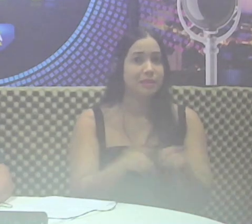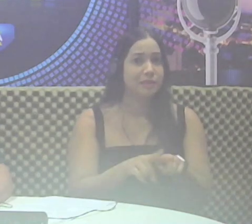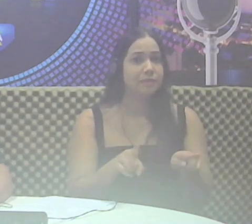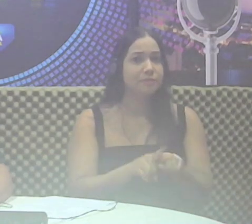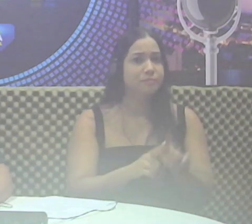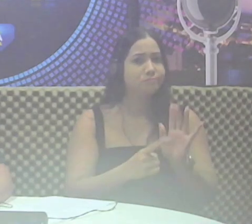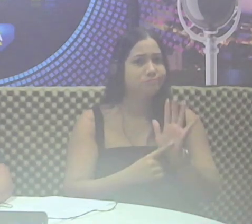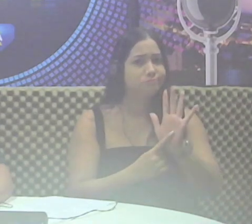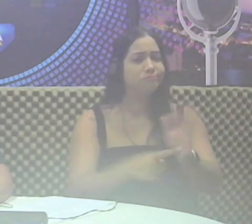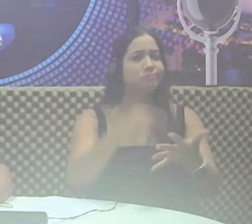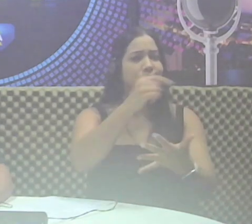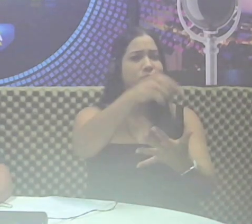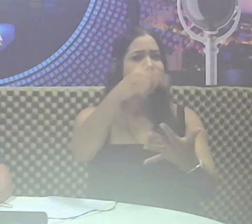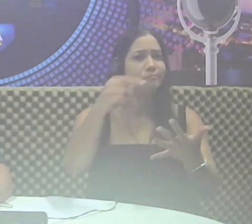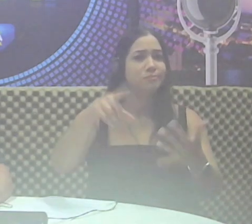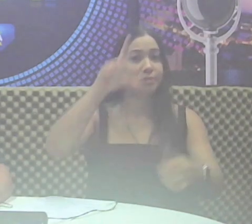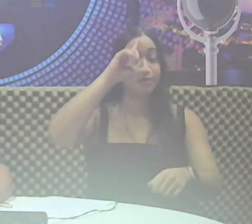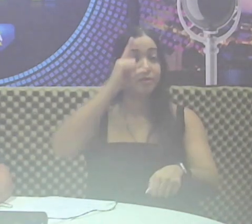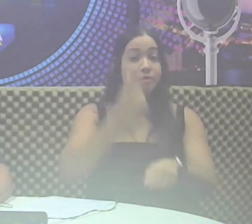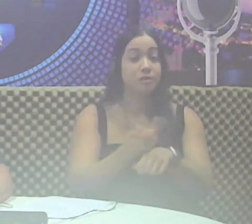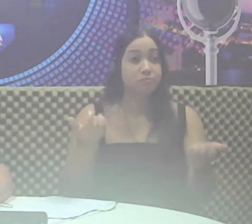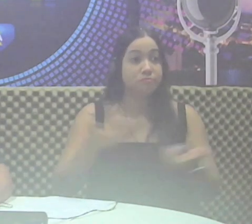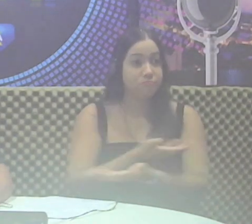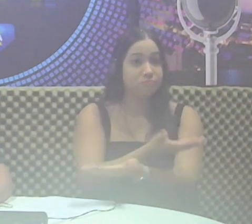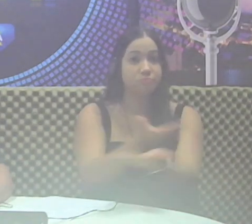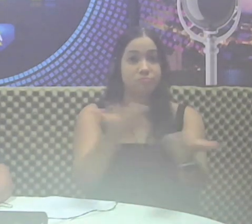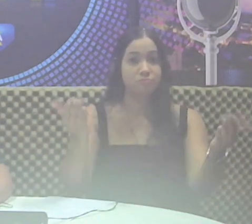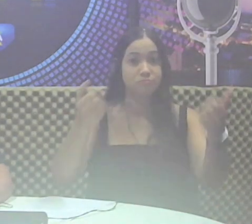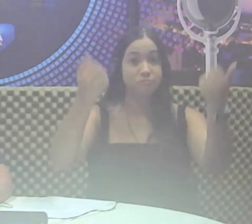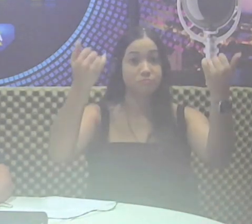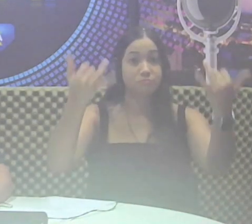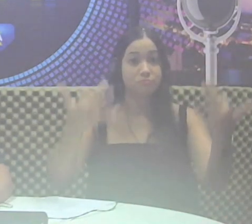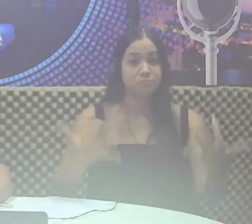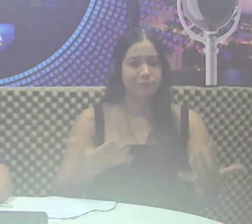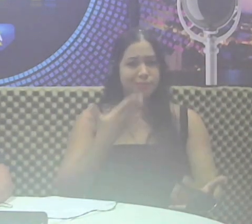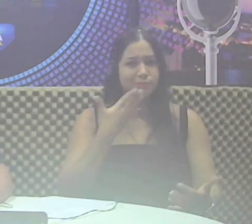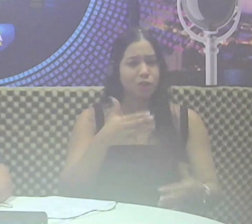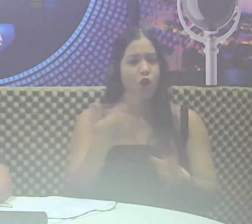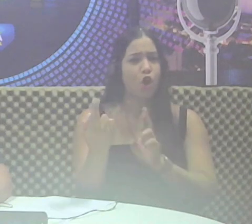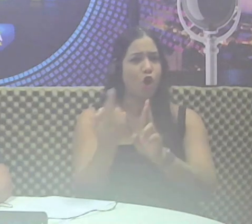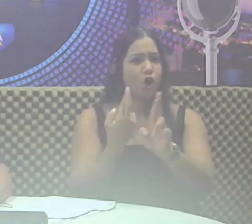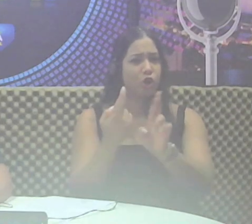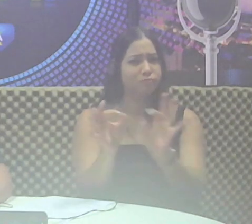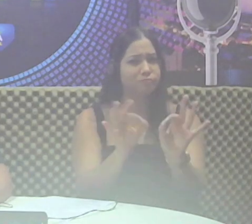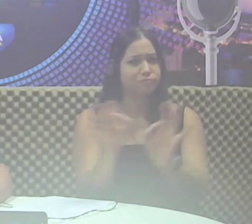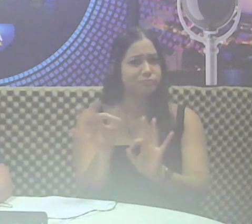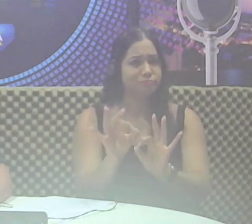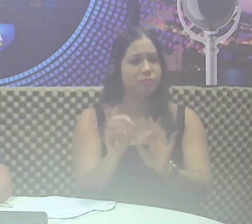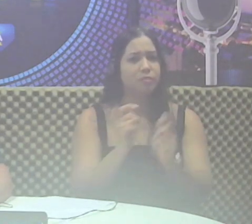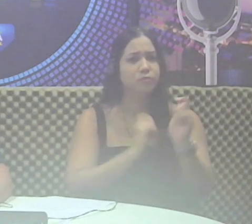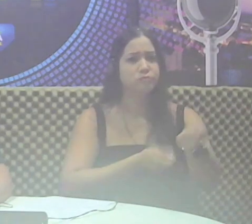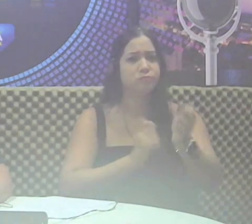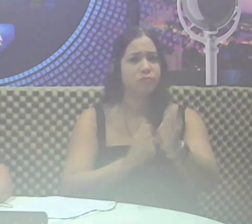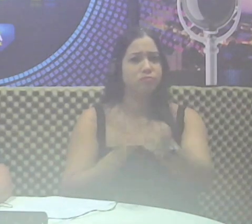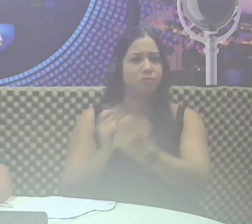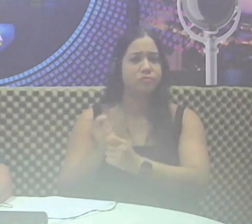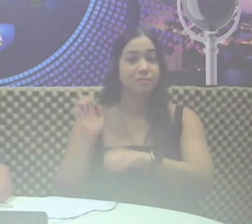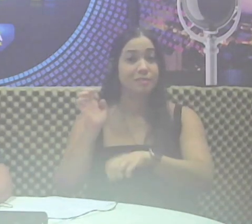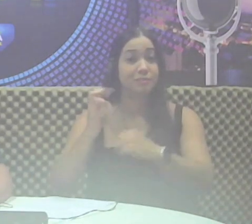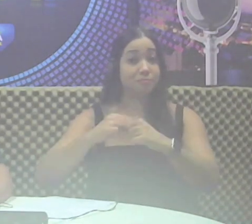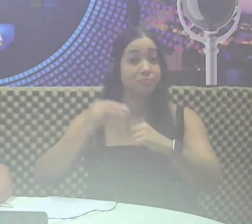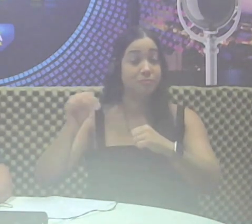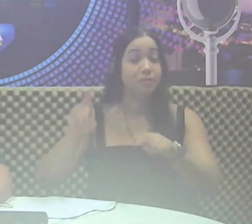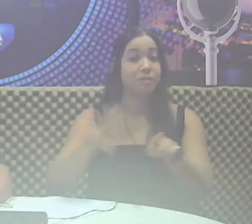apresentadas pelas demais lideranças que abordaram concessões de rodovias e mineração no Estado, além da